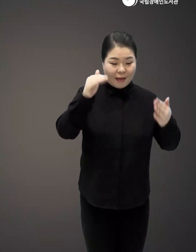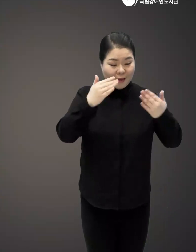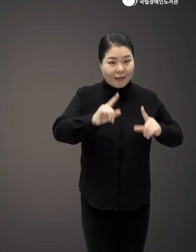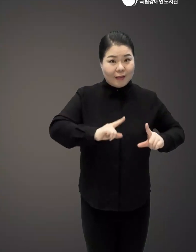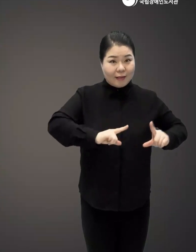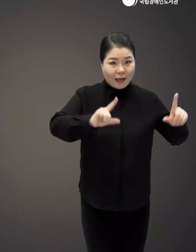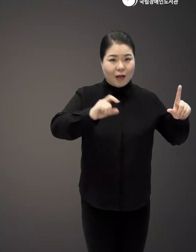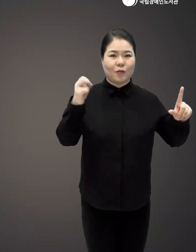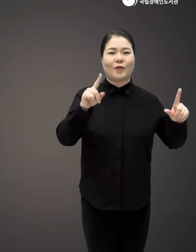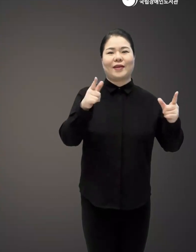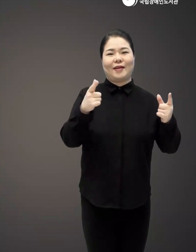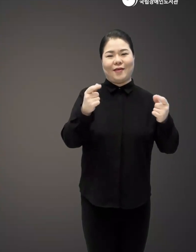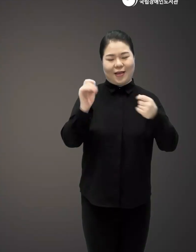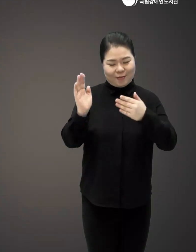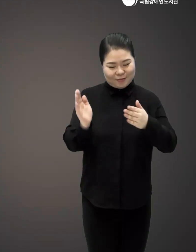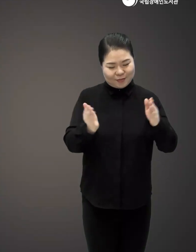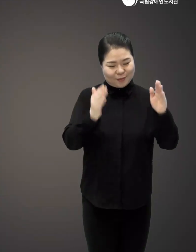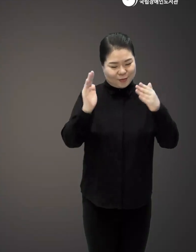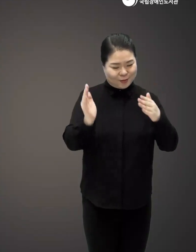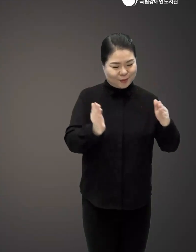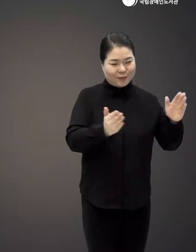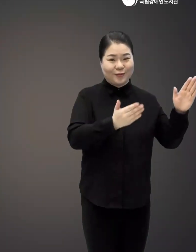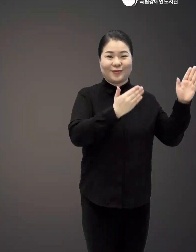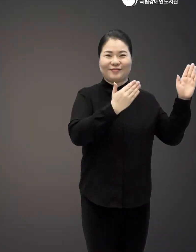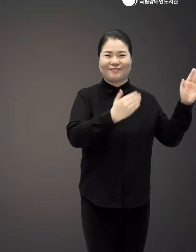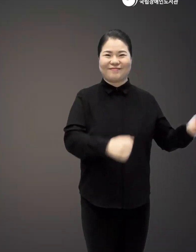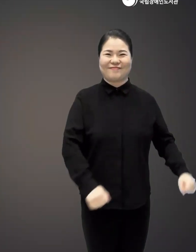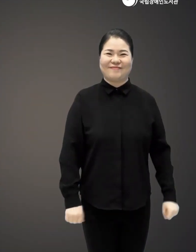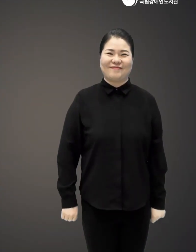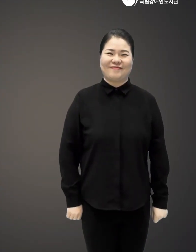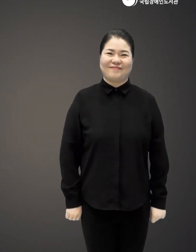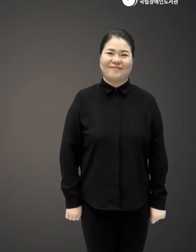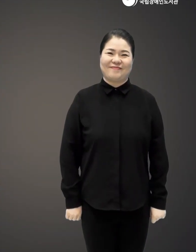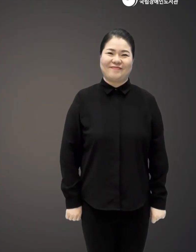가을날이 또 이렇게 가고 있는 것입니다